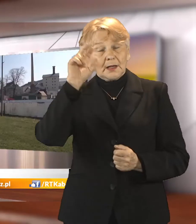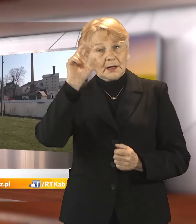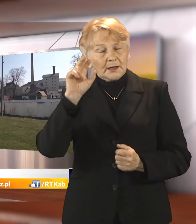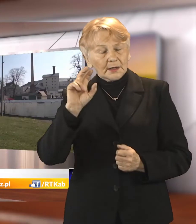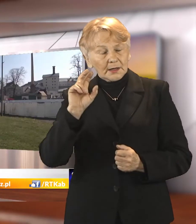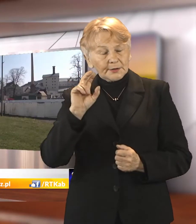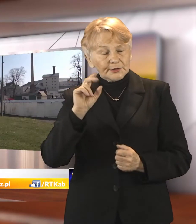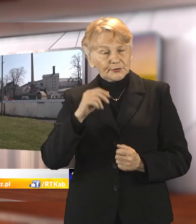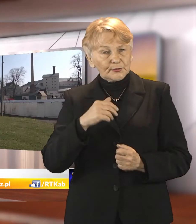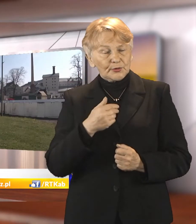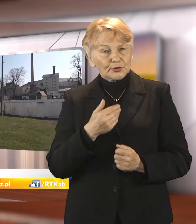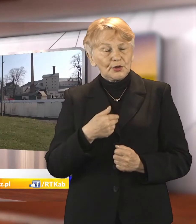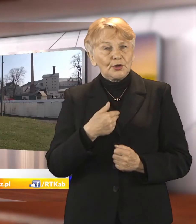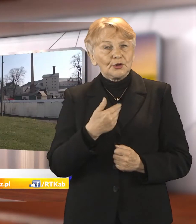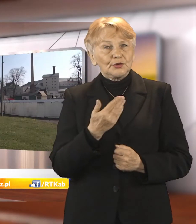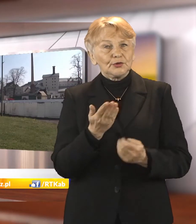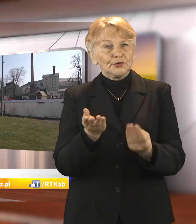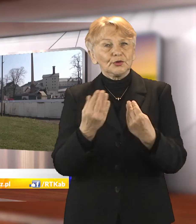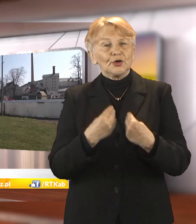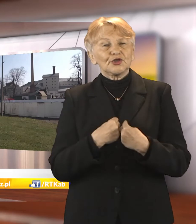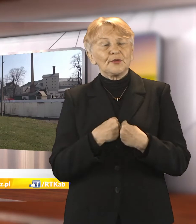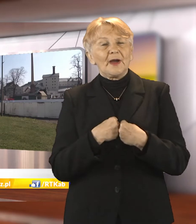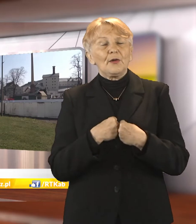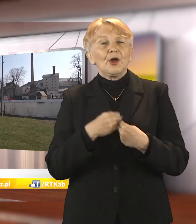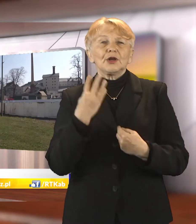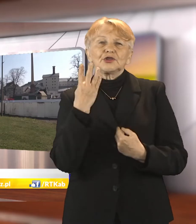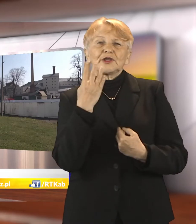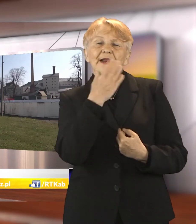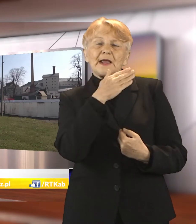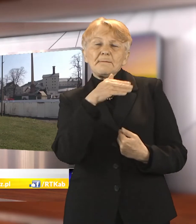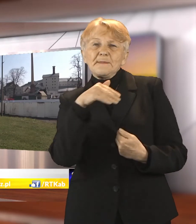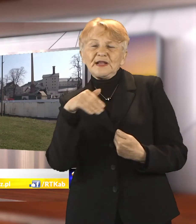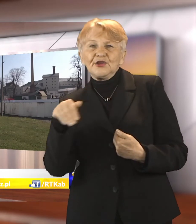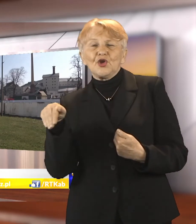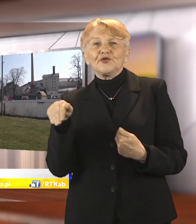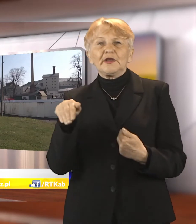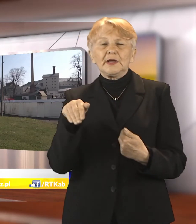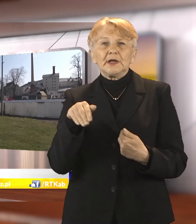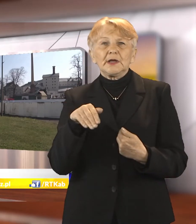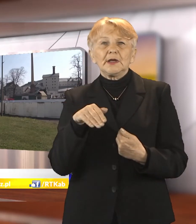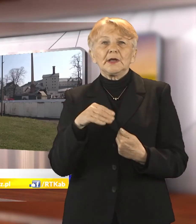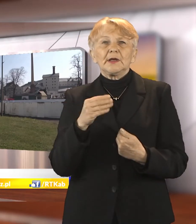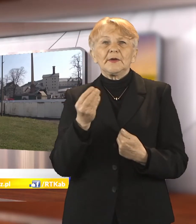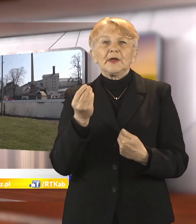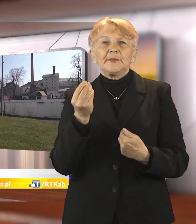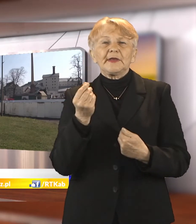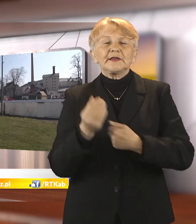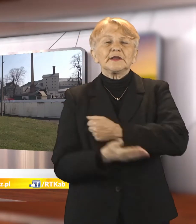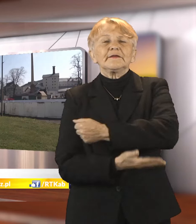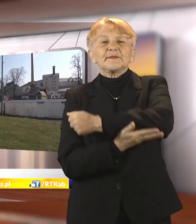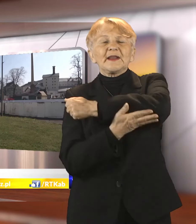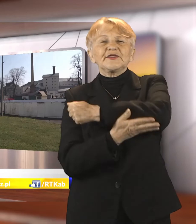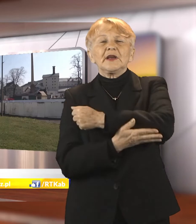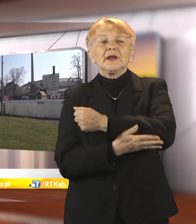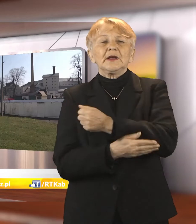Racibórz otrzymał 4 miliony wsparcia na utworzenie Raciborskiego Centrum Aktywnej Integracji Społecznej. Obiekt ma powstać na miejscu